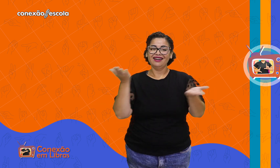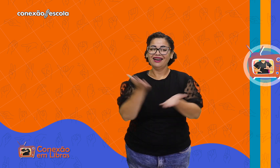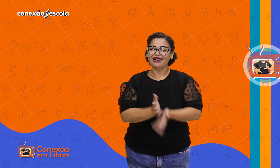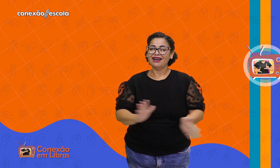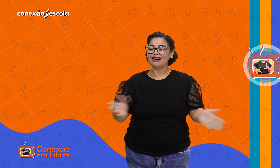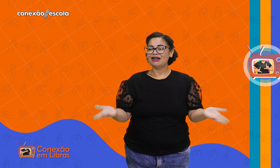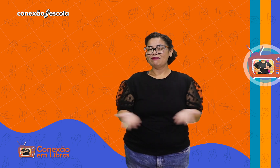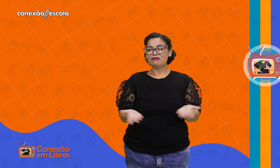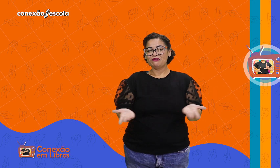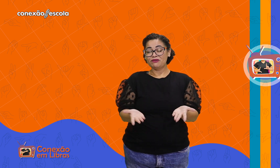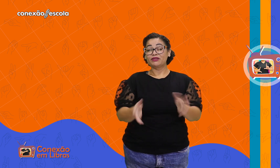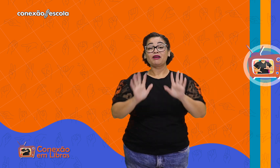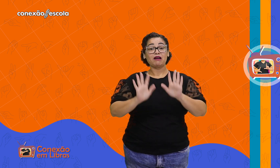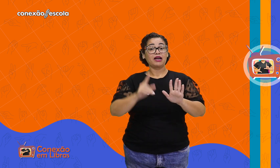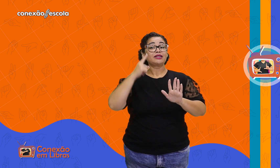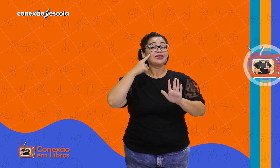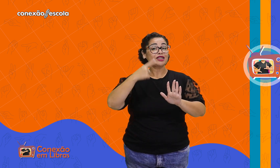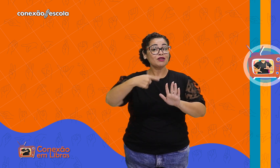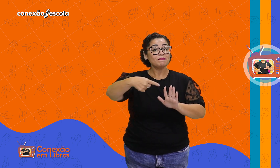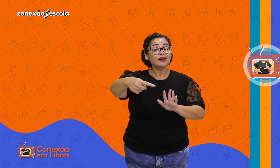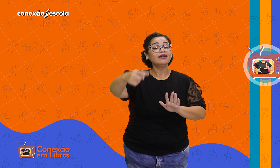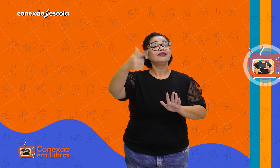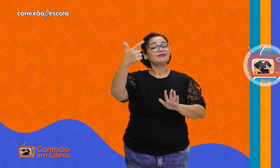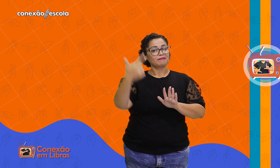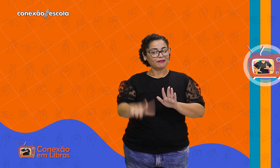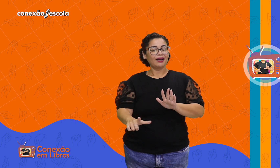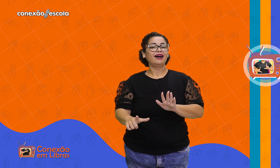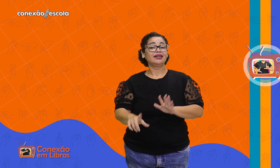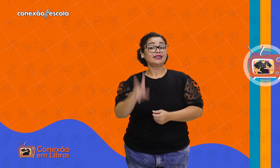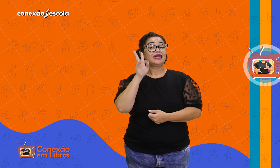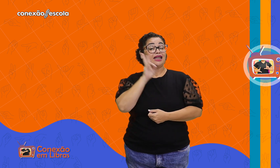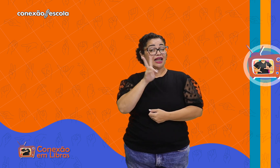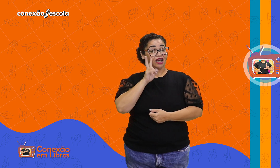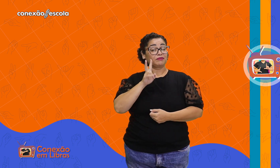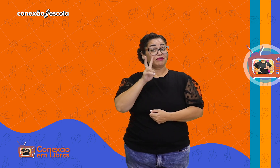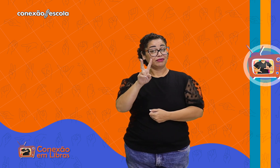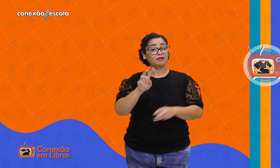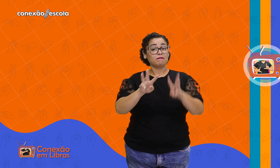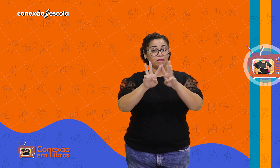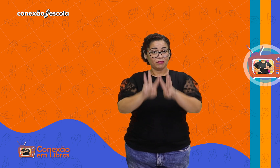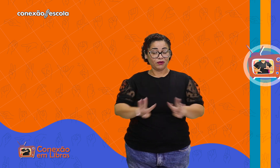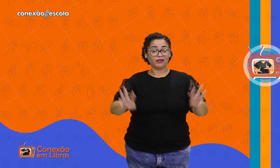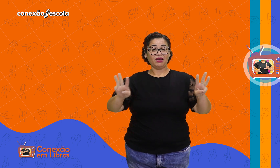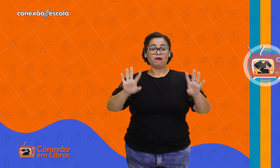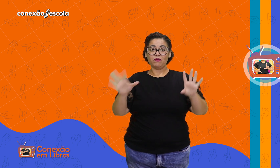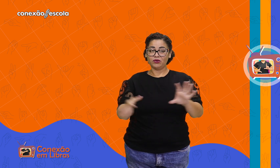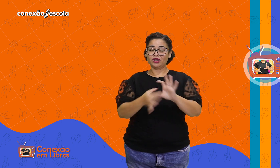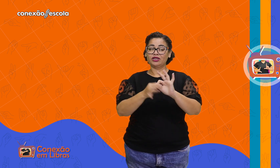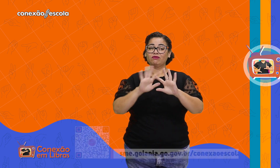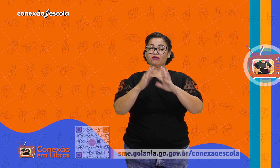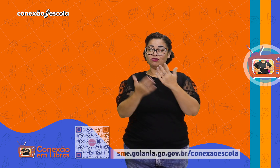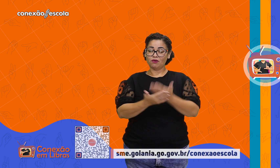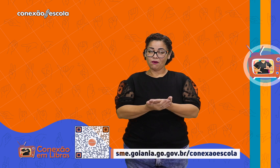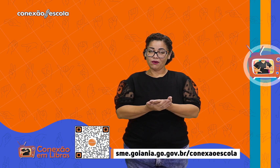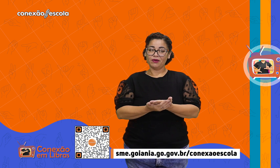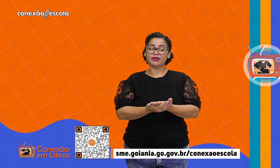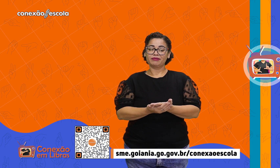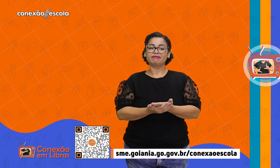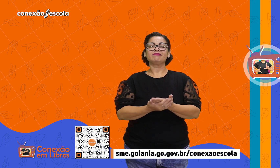Ah, acabamos por hoje, mas semana que vem tem mais. Lembre-se de acessar o portal Conexão Escola